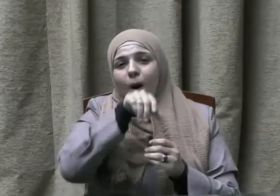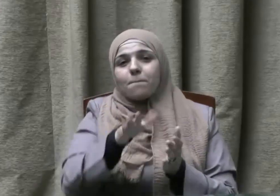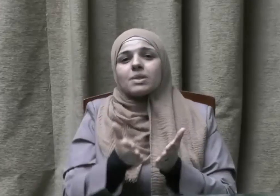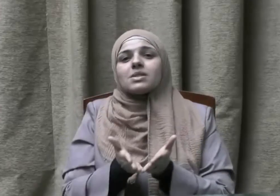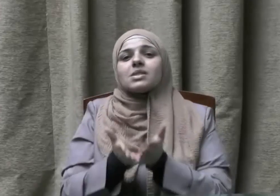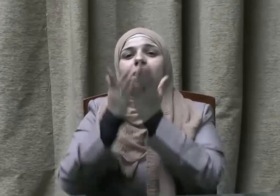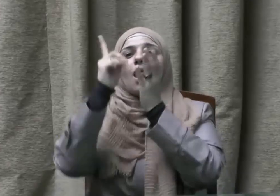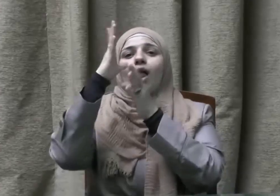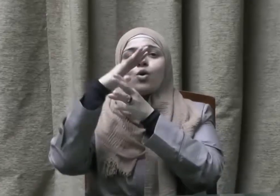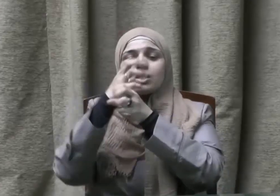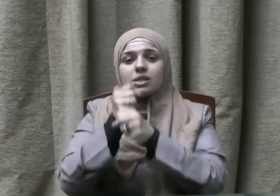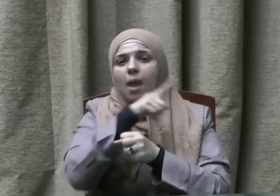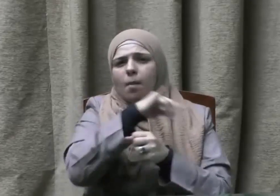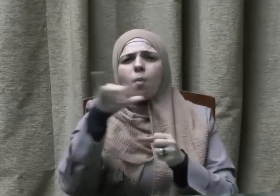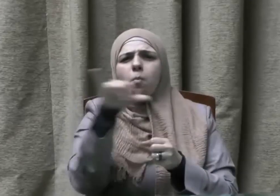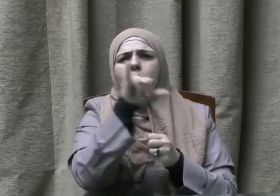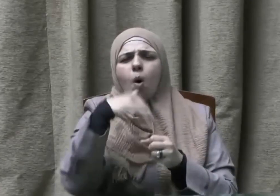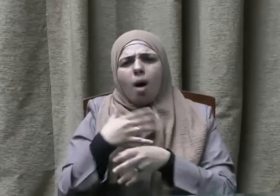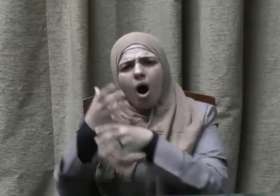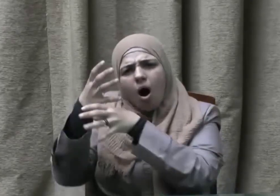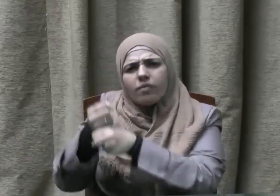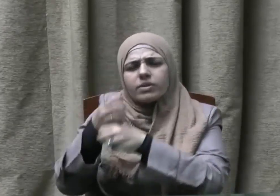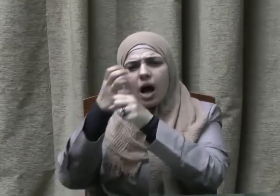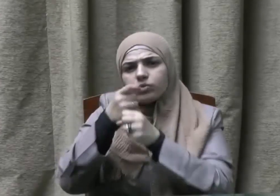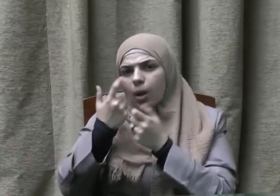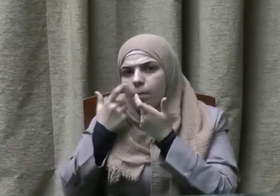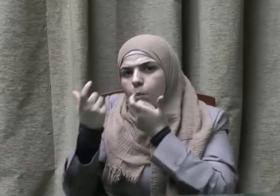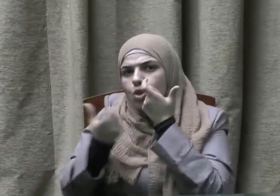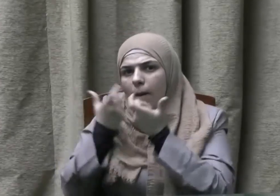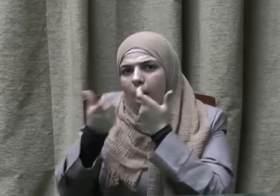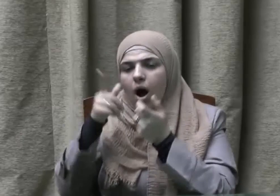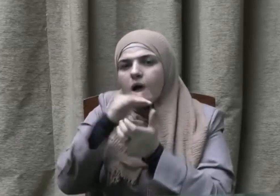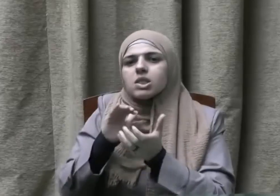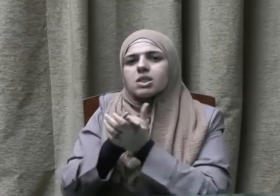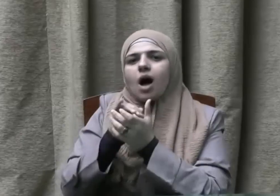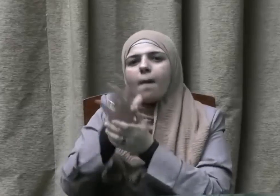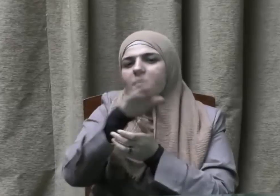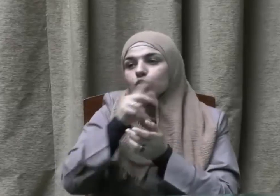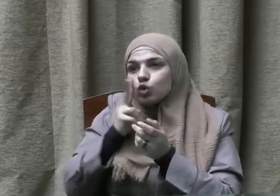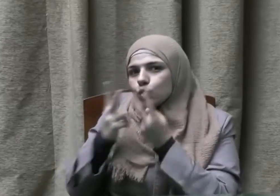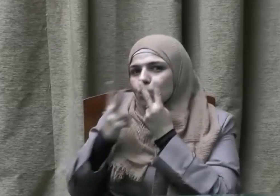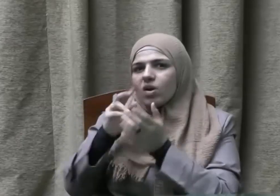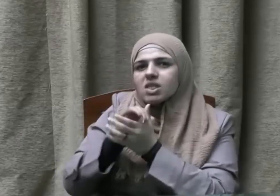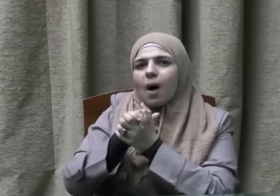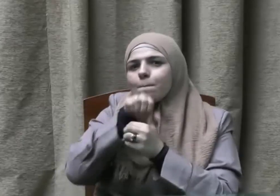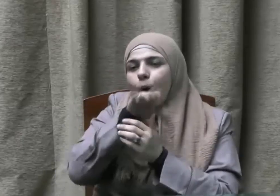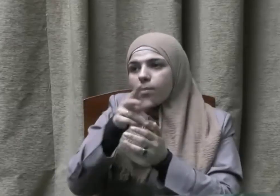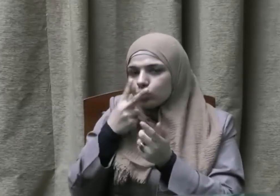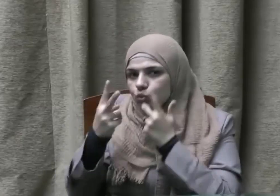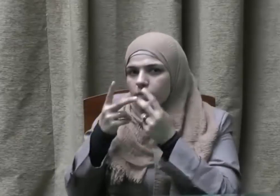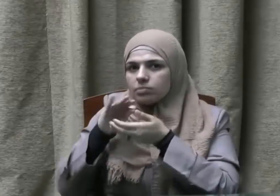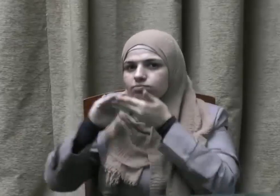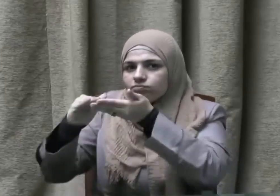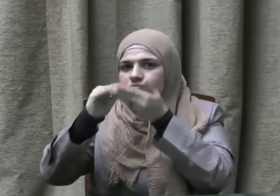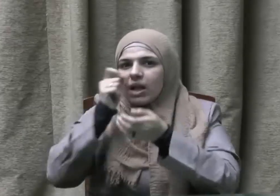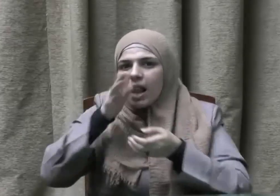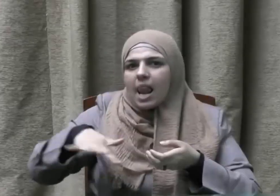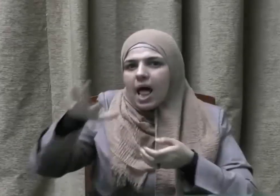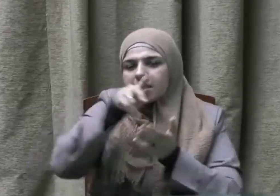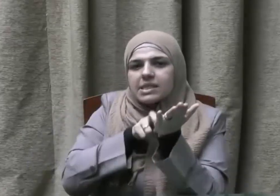بكر أنا قال فمن عاد منكم اليوم مريضا قال أبو بكر أنا فقال صلى الله